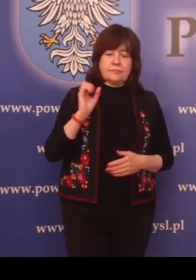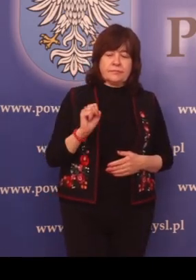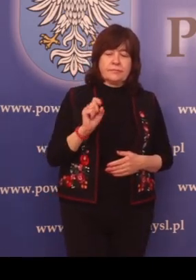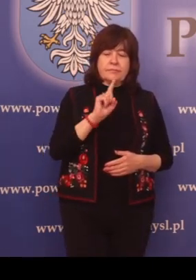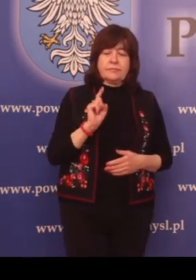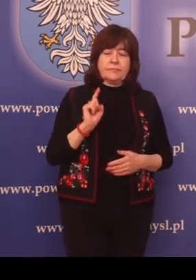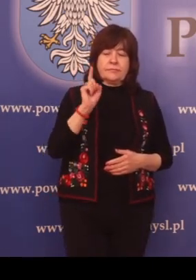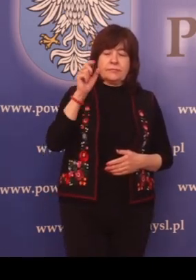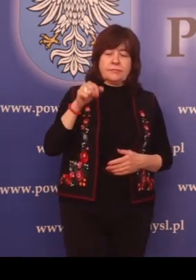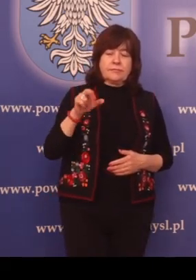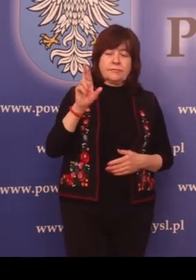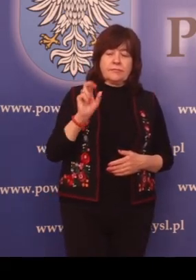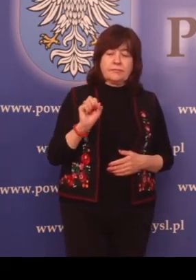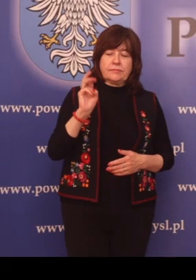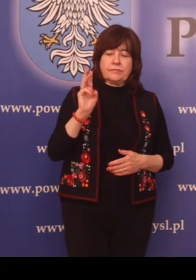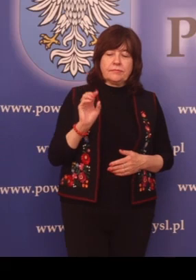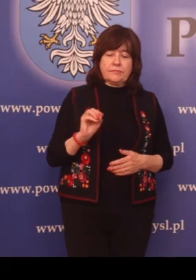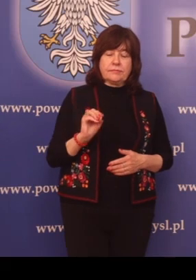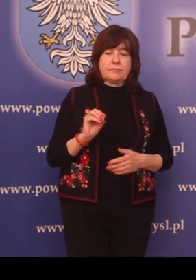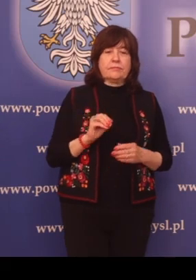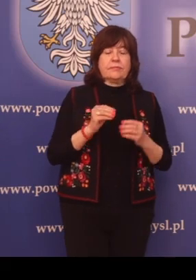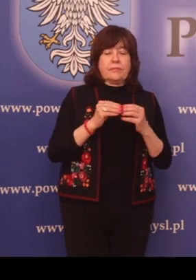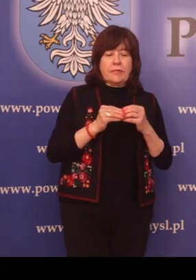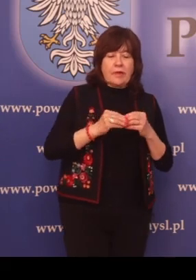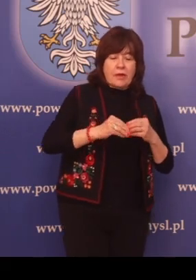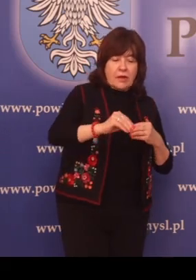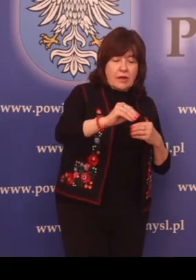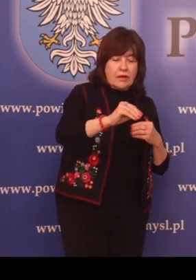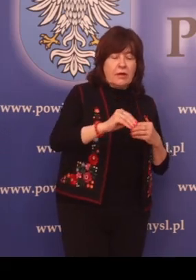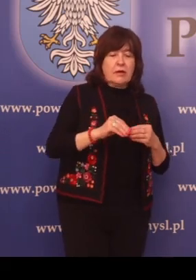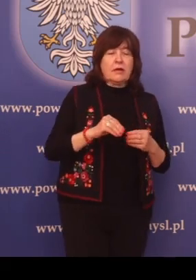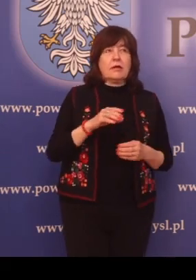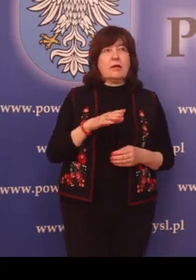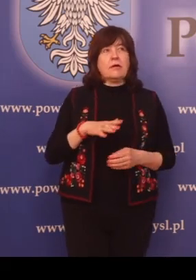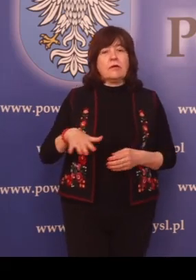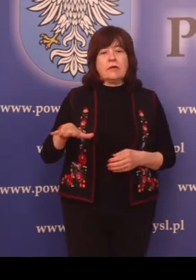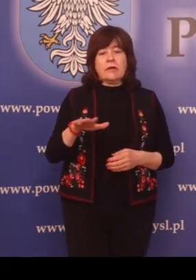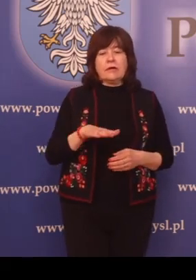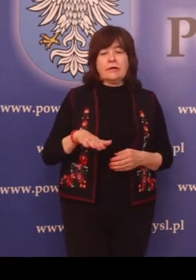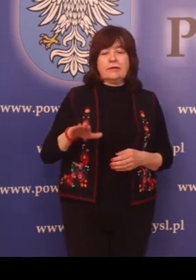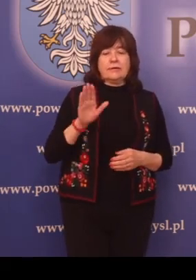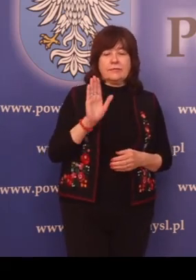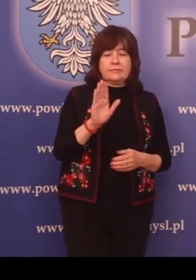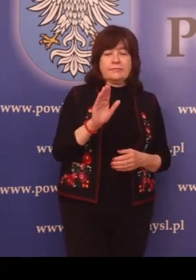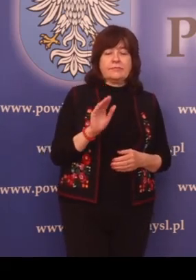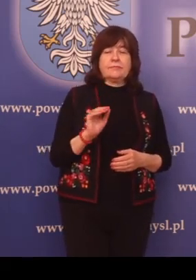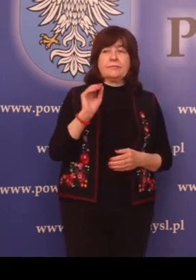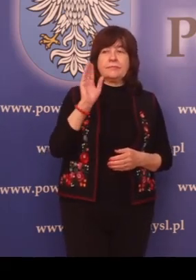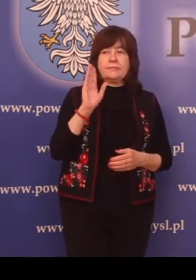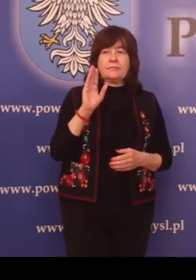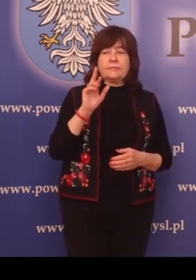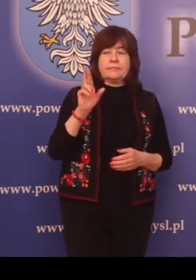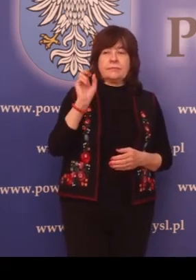Największą pod względem powierzchni gminą jest Bircza –